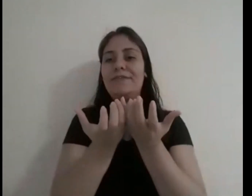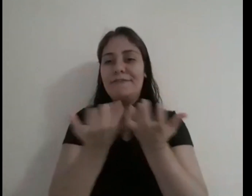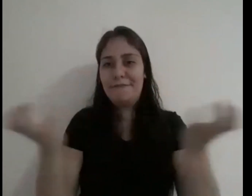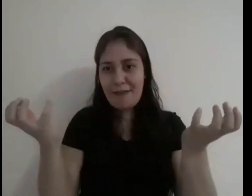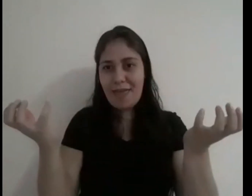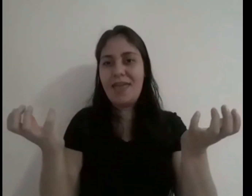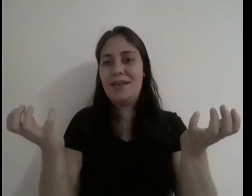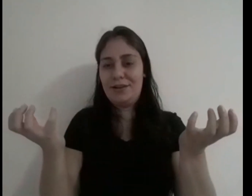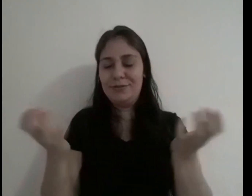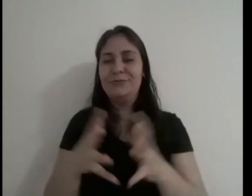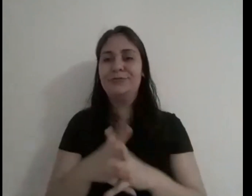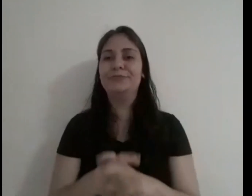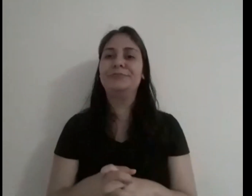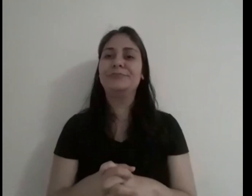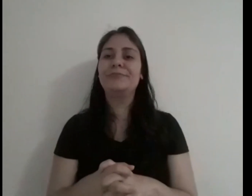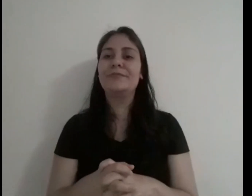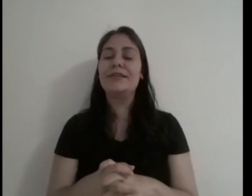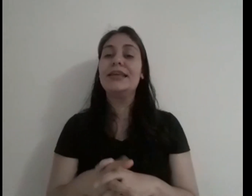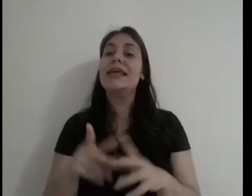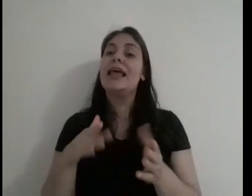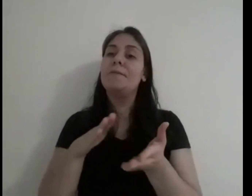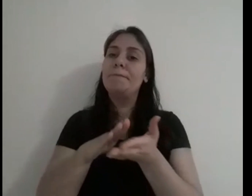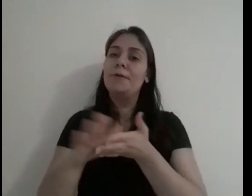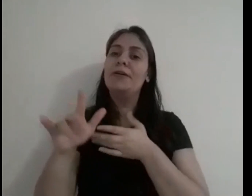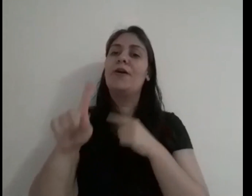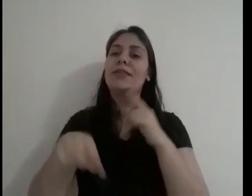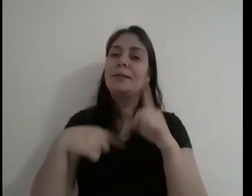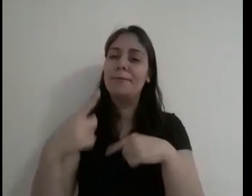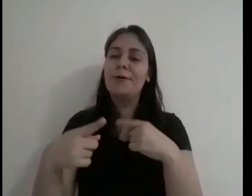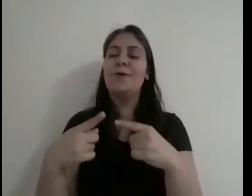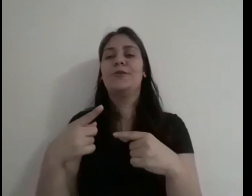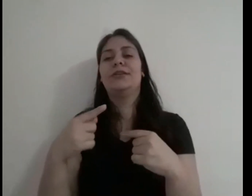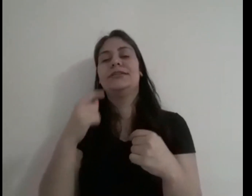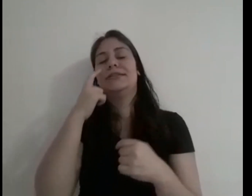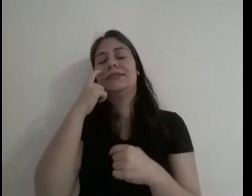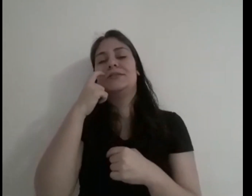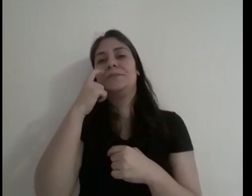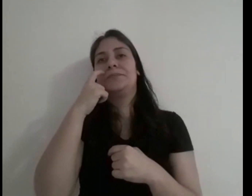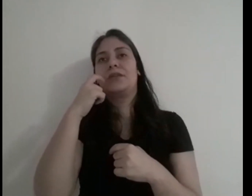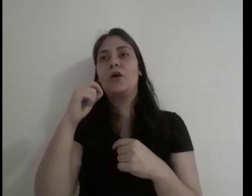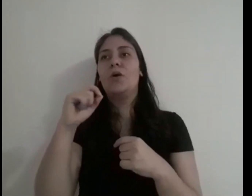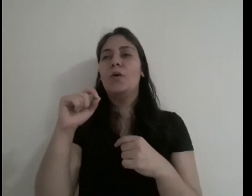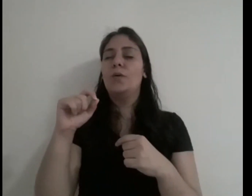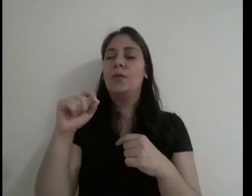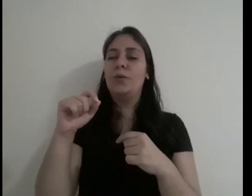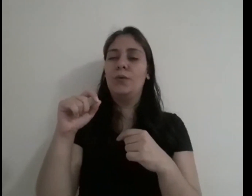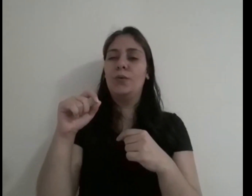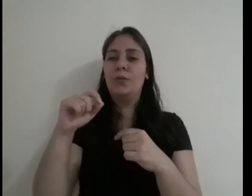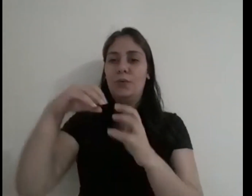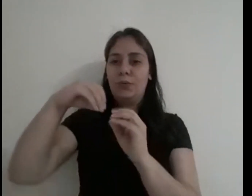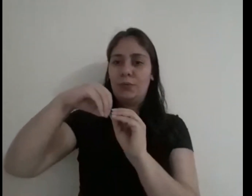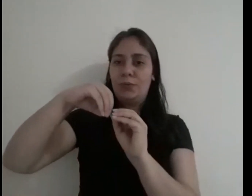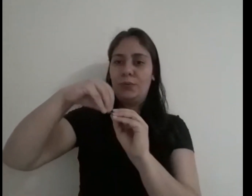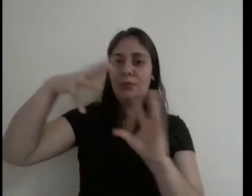publica o livro A Gênese.